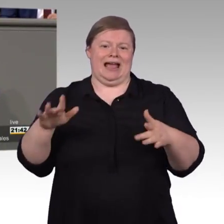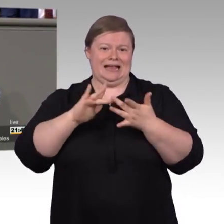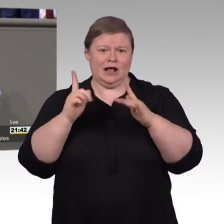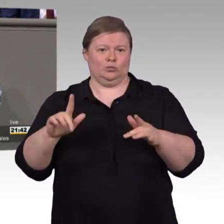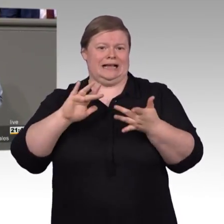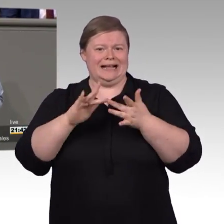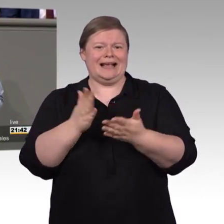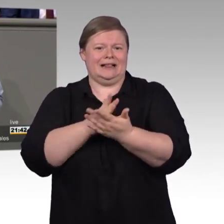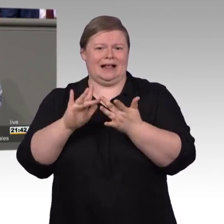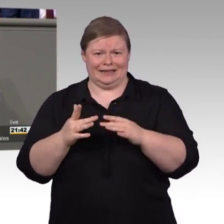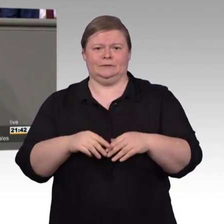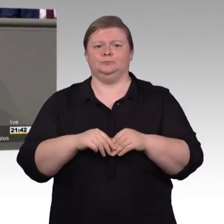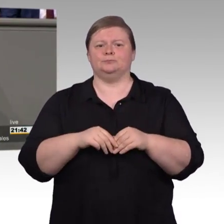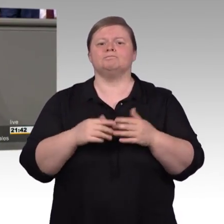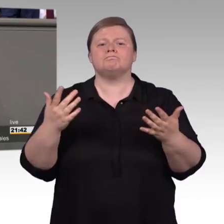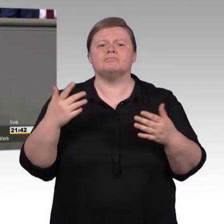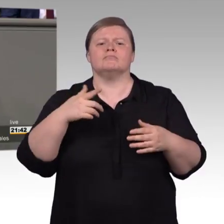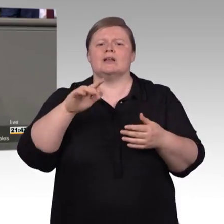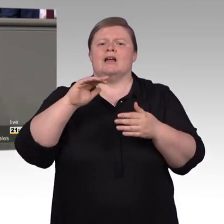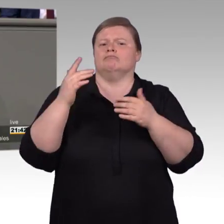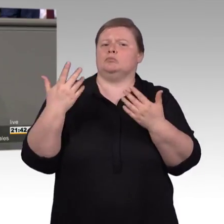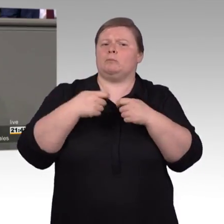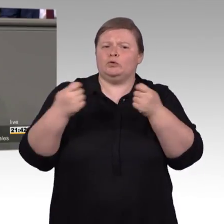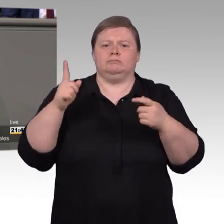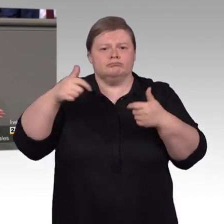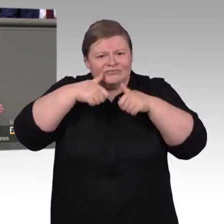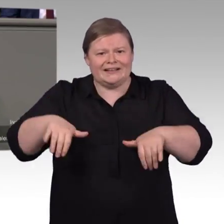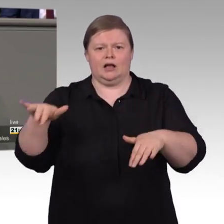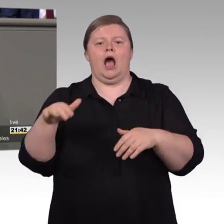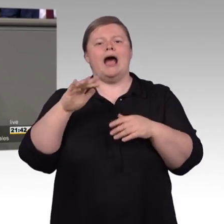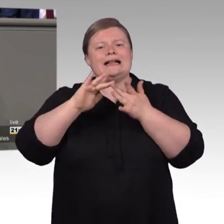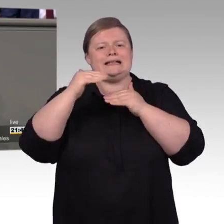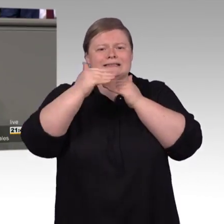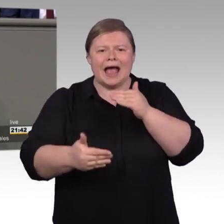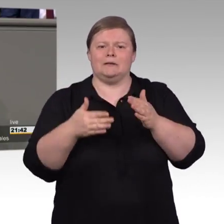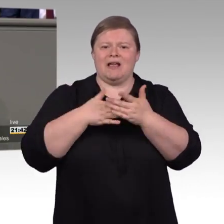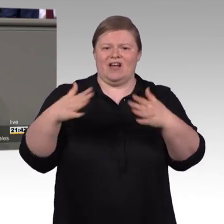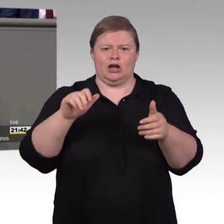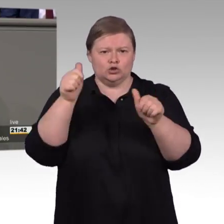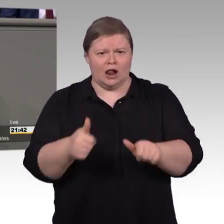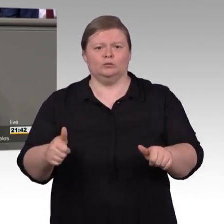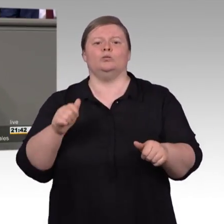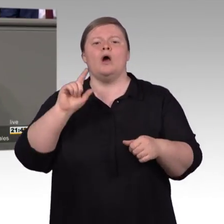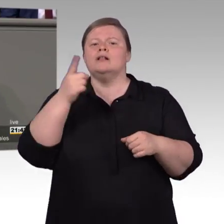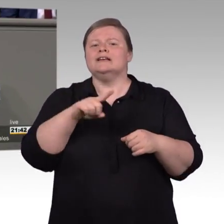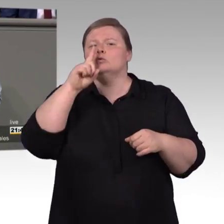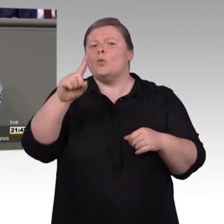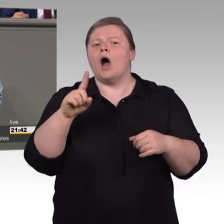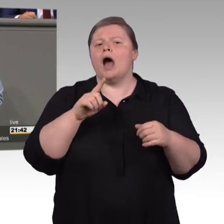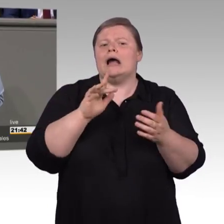unverhältnismäßig großen Belastungen und mit eindeutiger Begründung. Damit, liebe Kolleginnen und Kollegen, erweitern wir das